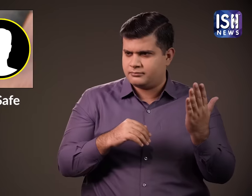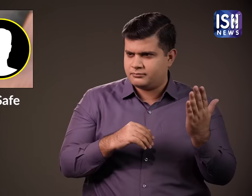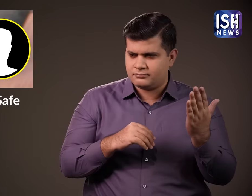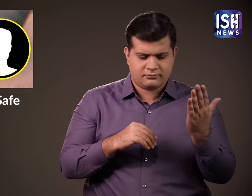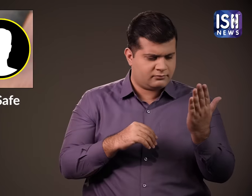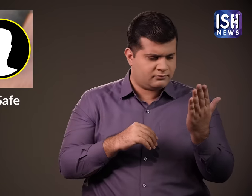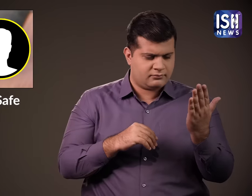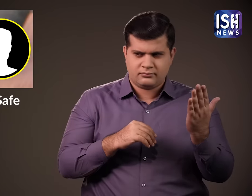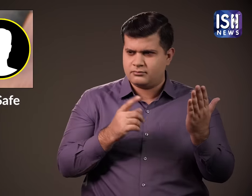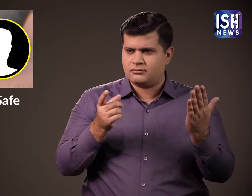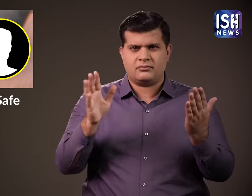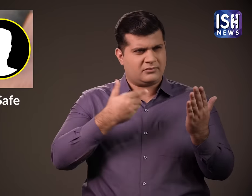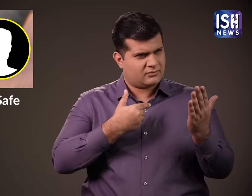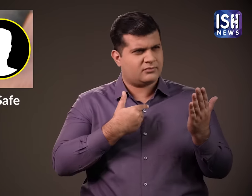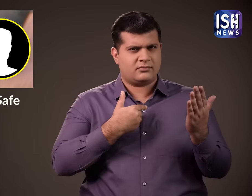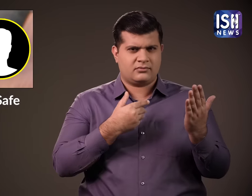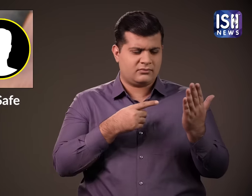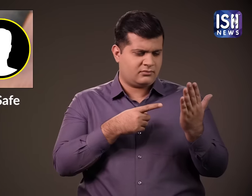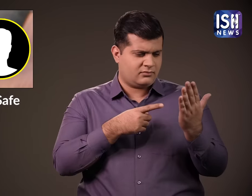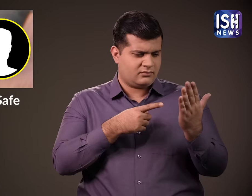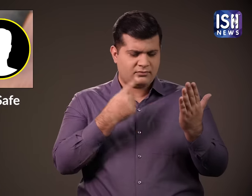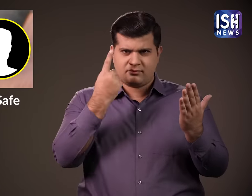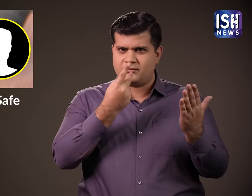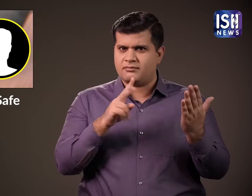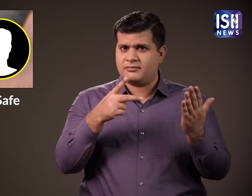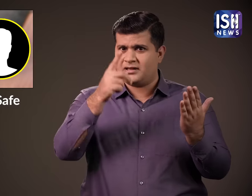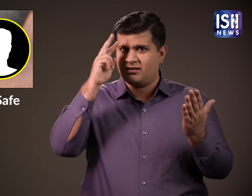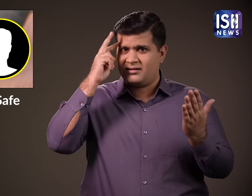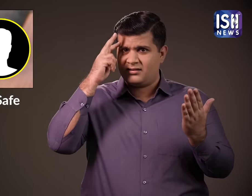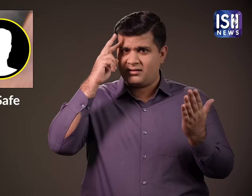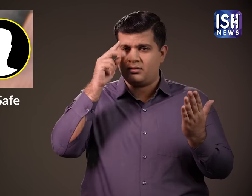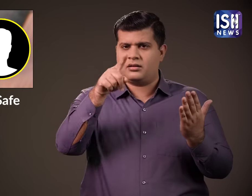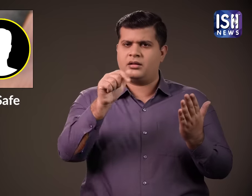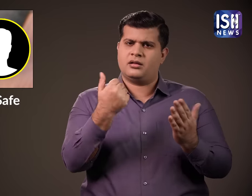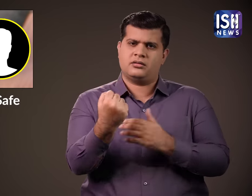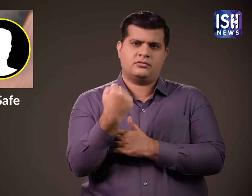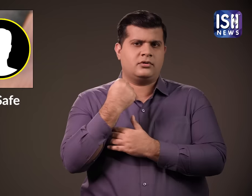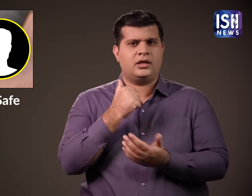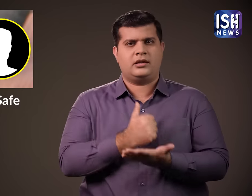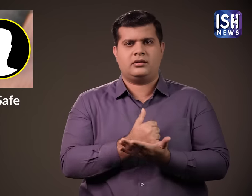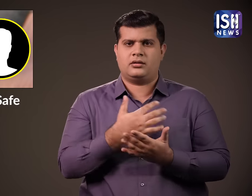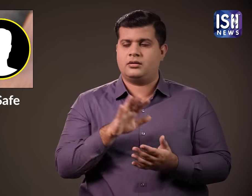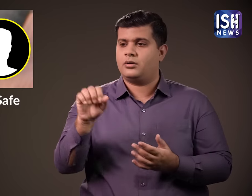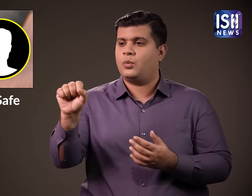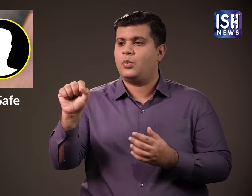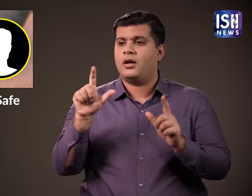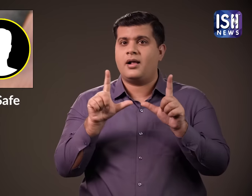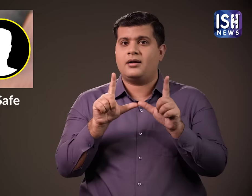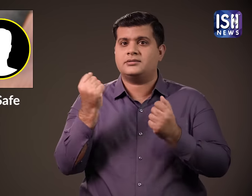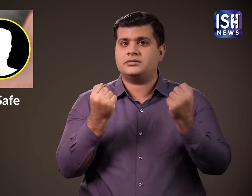संदेय है कि एप पर ड्राइवर की जानकरी आने वाली ड्राइवर से मेल नहीं खा रही है, तो एक यात्री के रूप में आपको अपने सुरक्षा सुनिश्चित करने